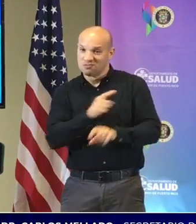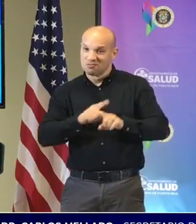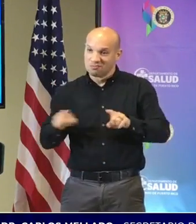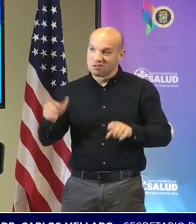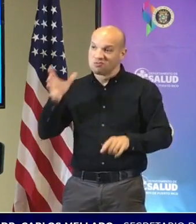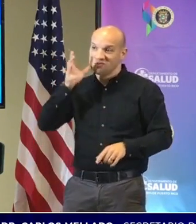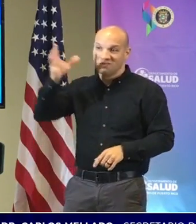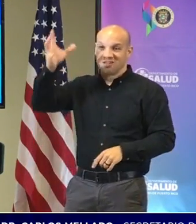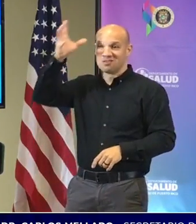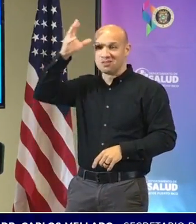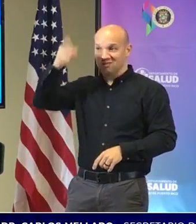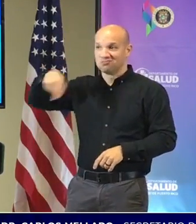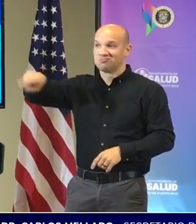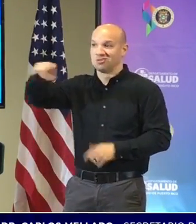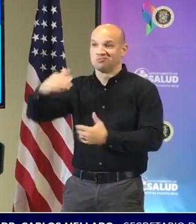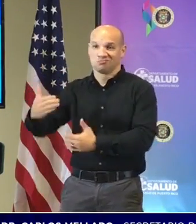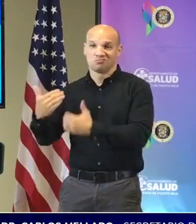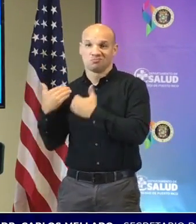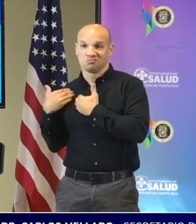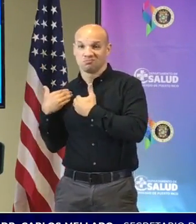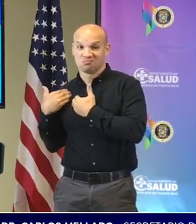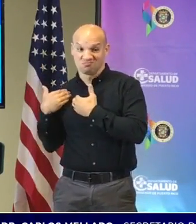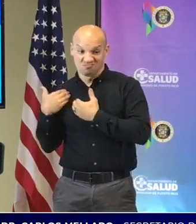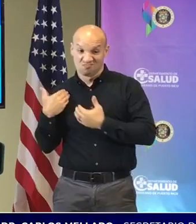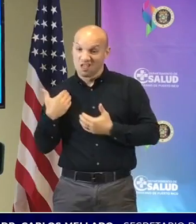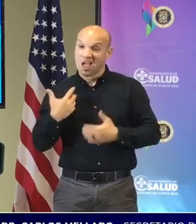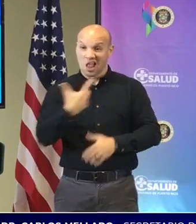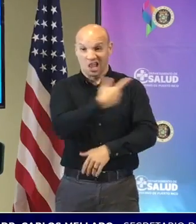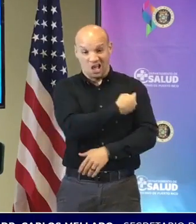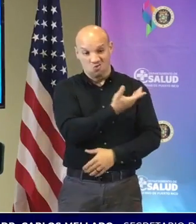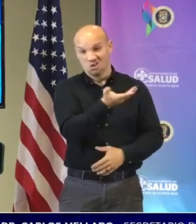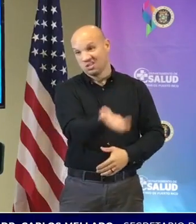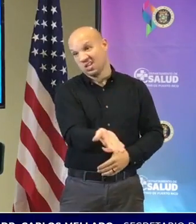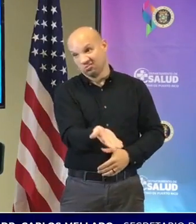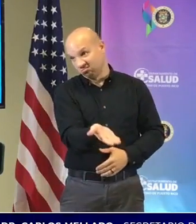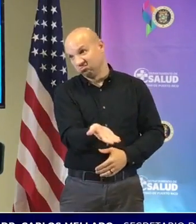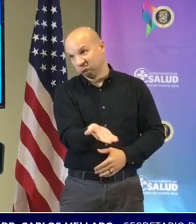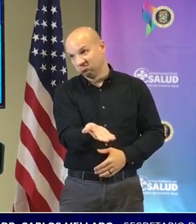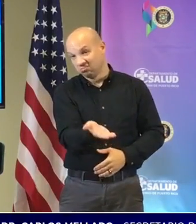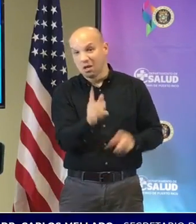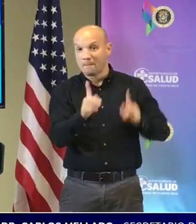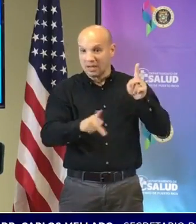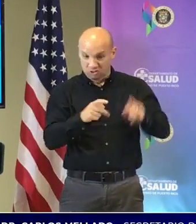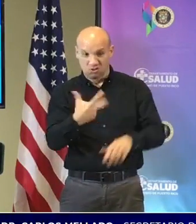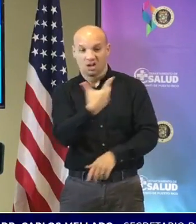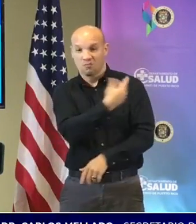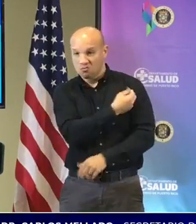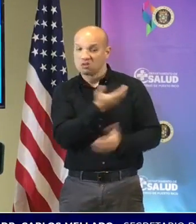que los vacunen porque proveedores tenemos así que esa es la exhortación